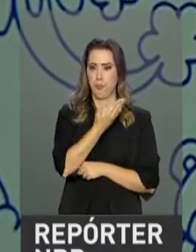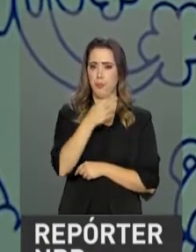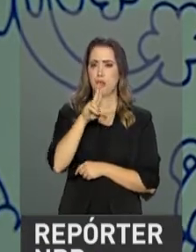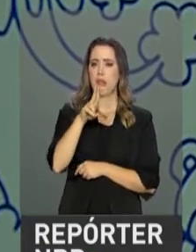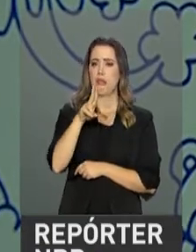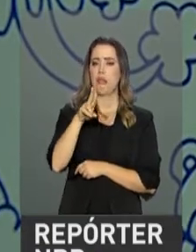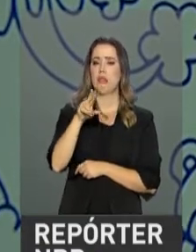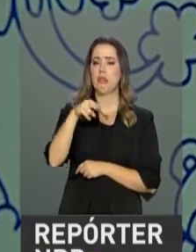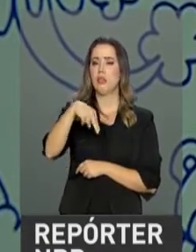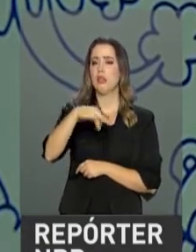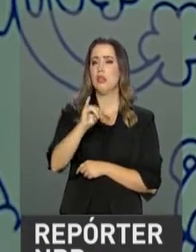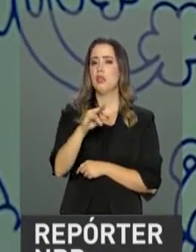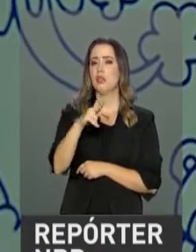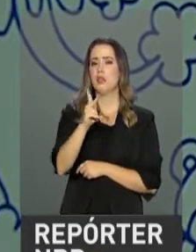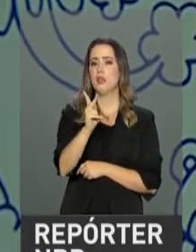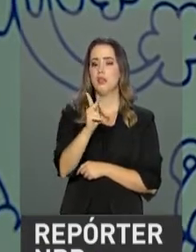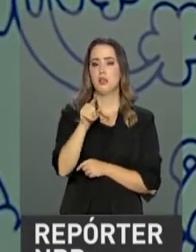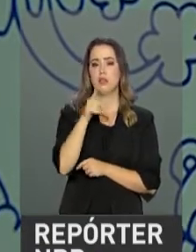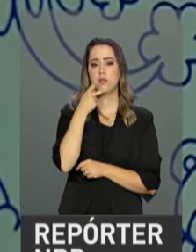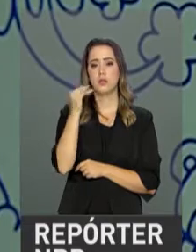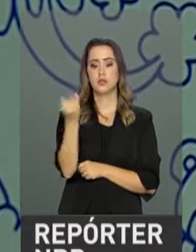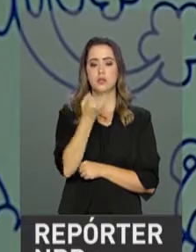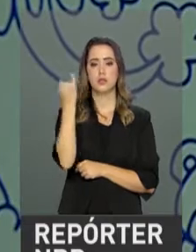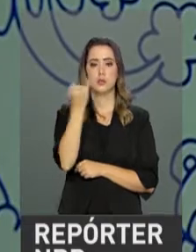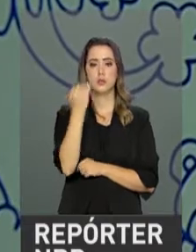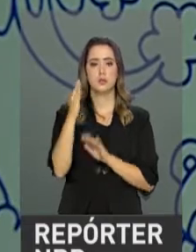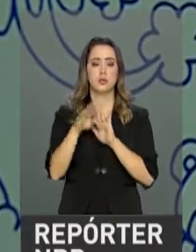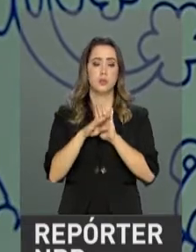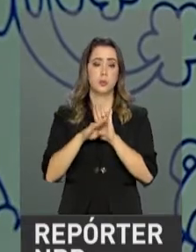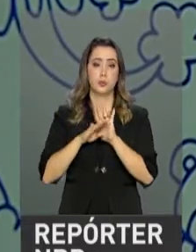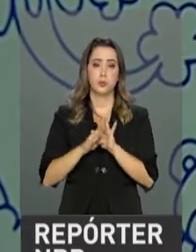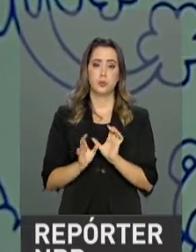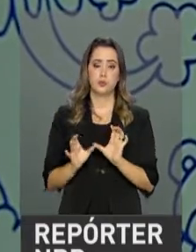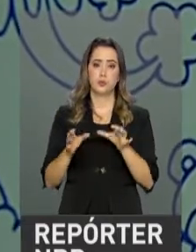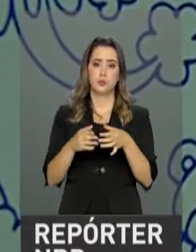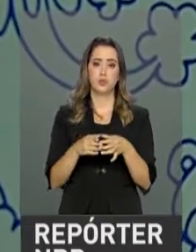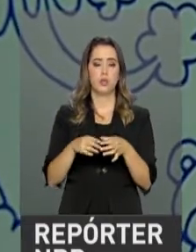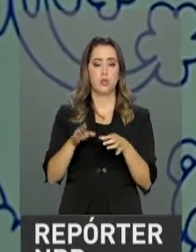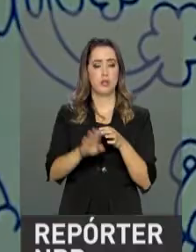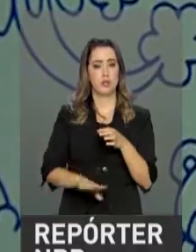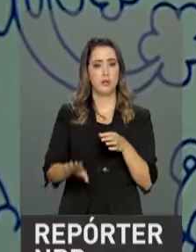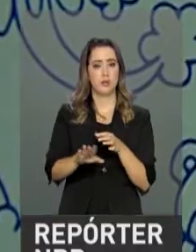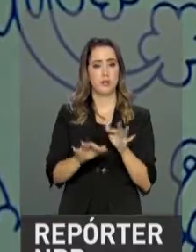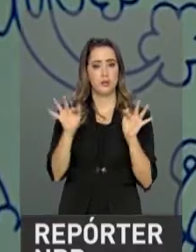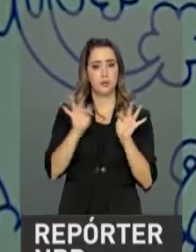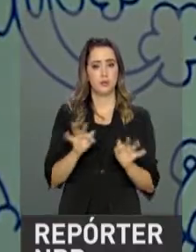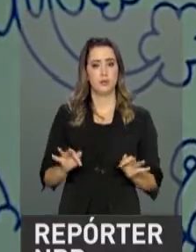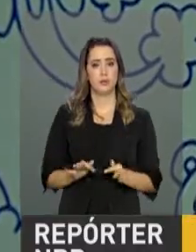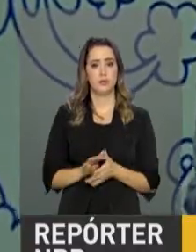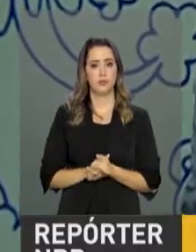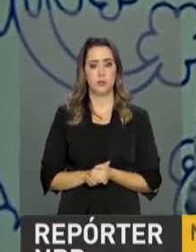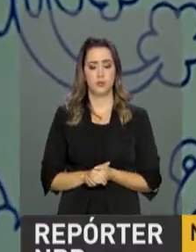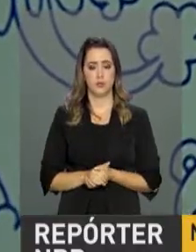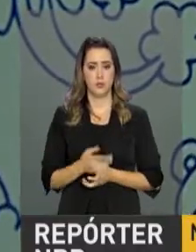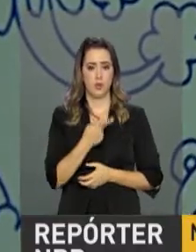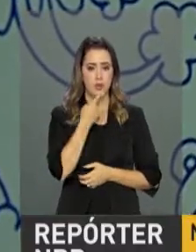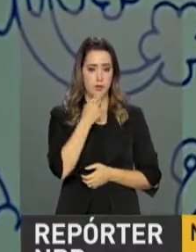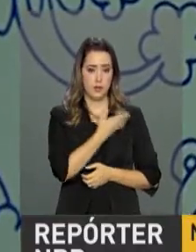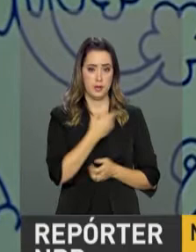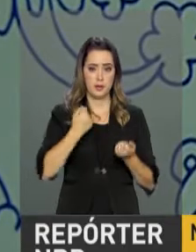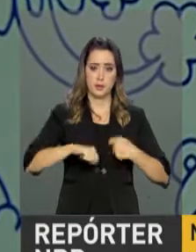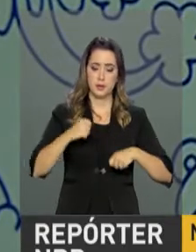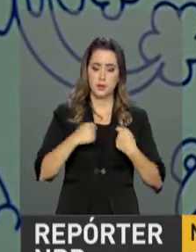destacou a importância brasileira na área, o programa Criança Feliz. destacar e